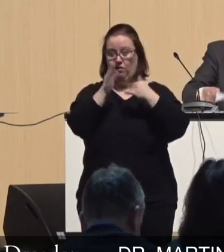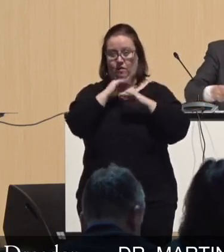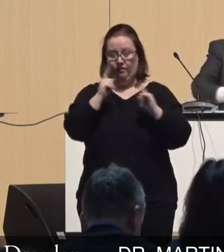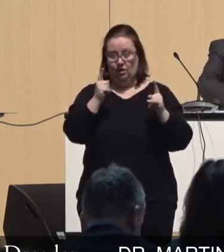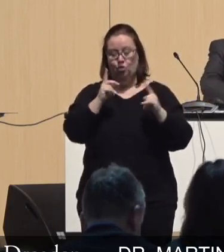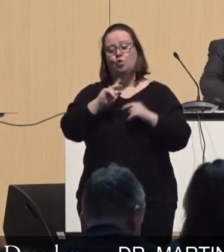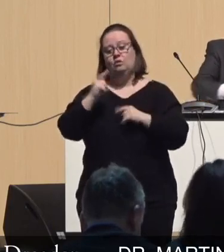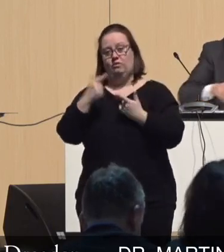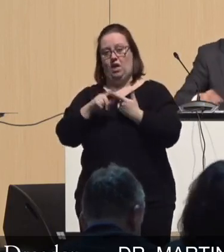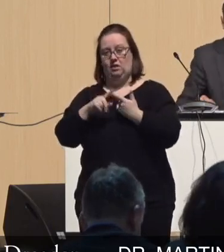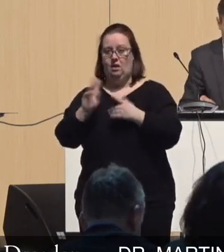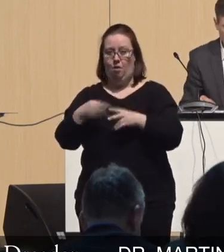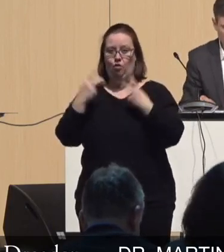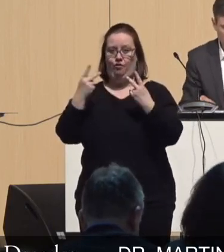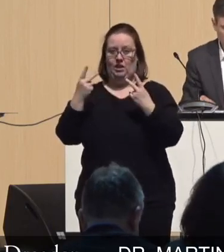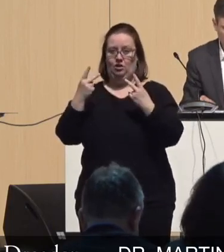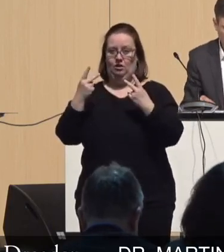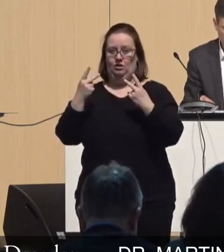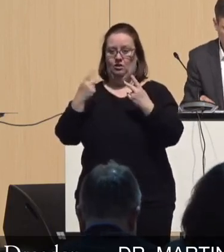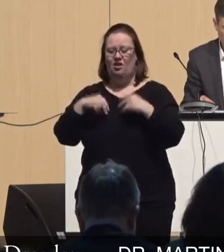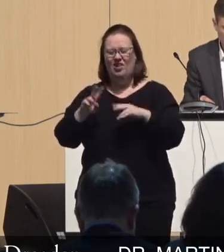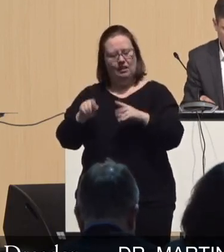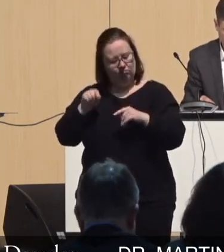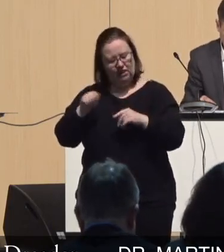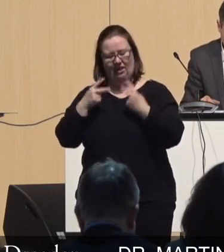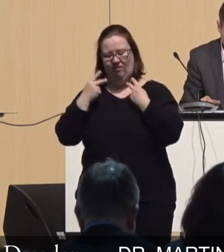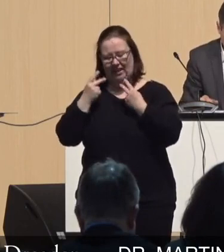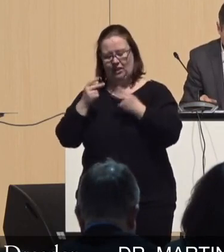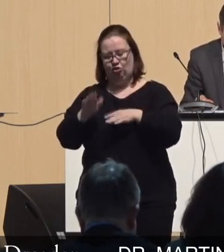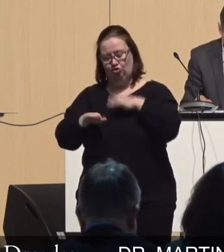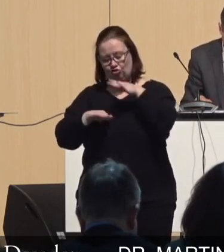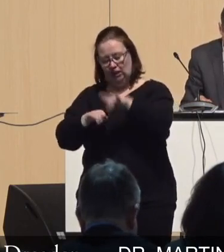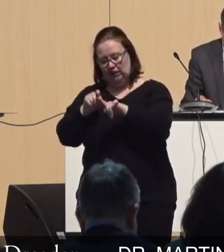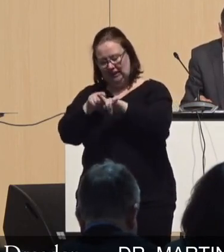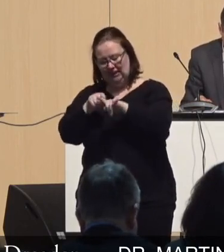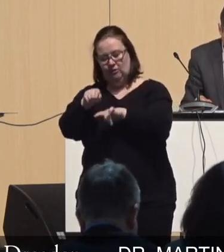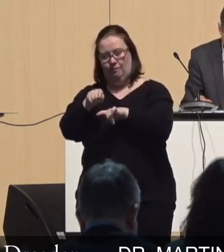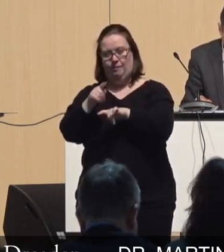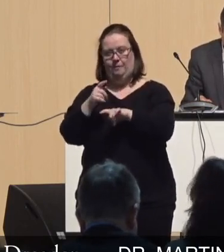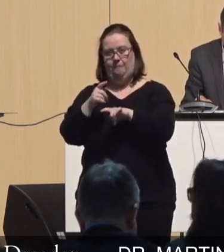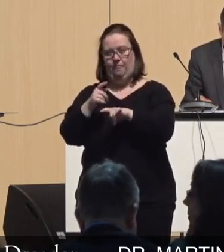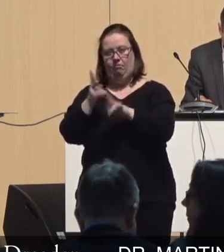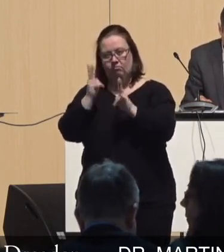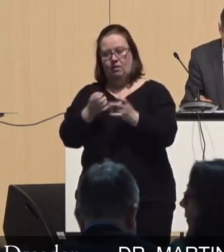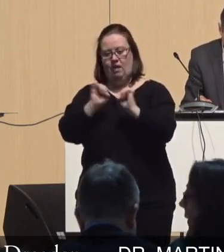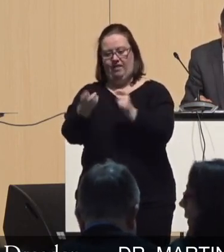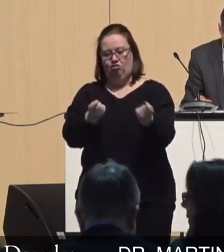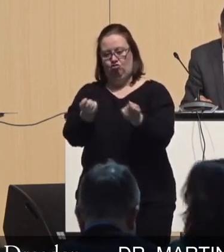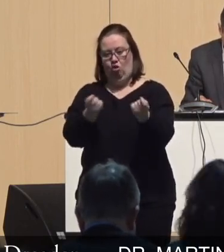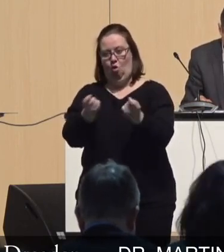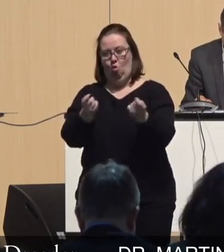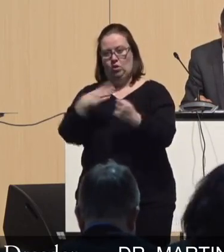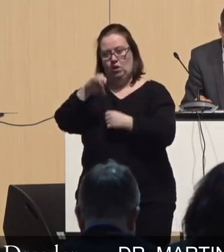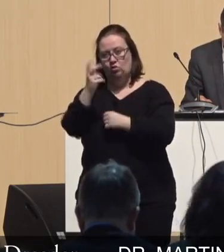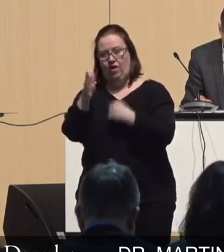Und zweitens aber diesen wichtigen Schritt hin zu einer aktiven Steuerung Richtung